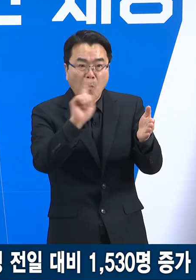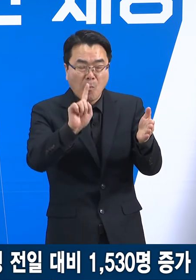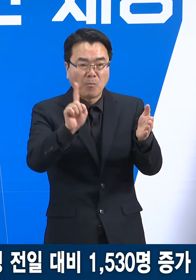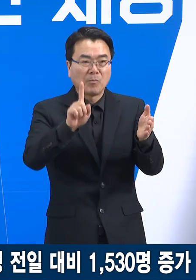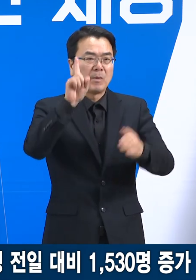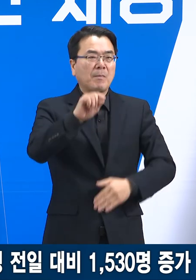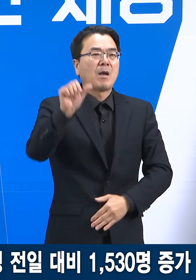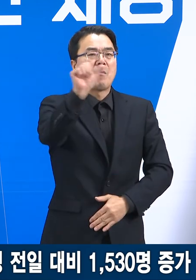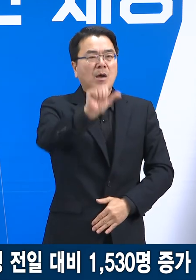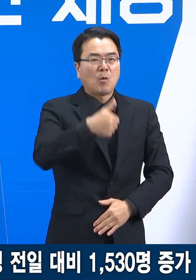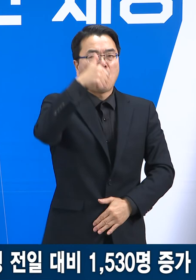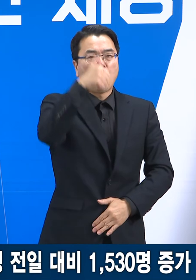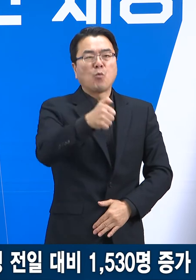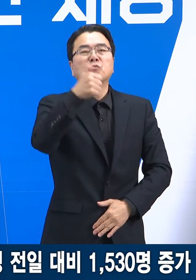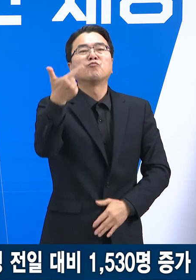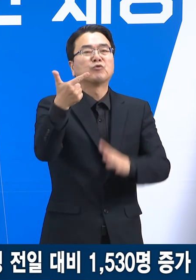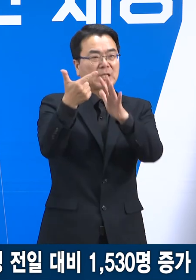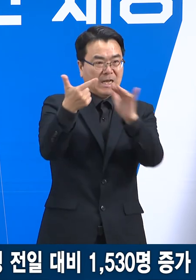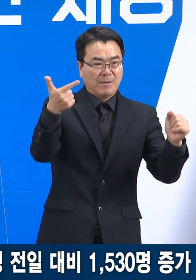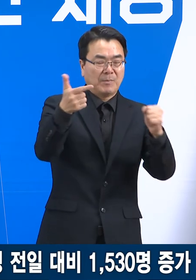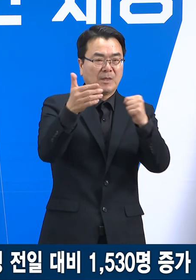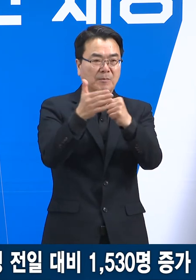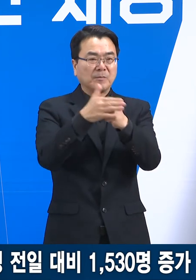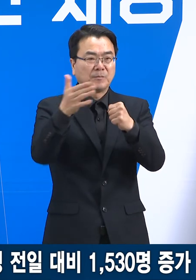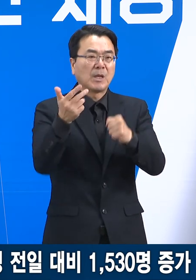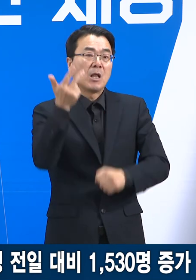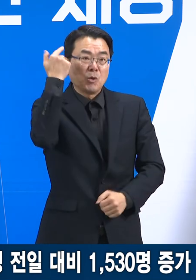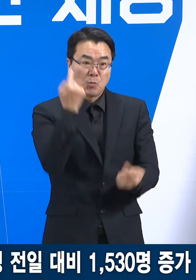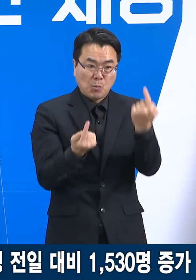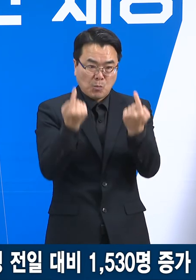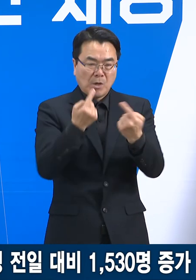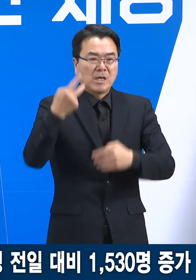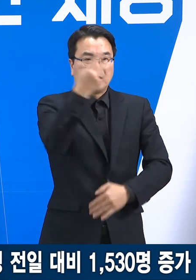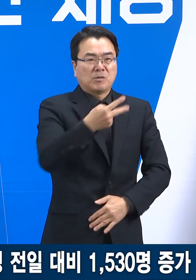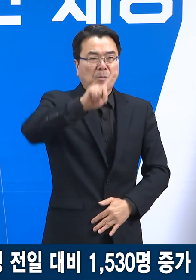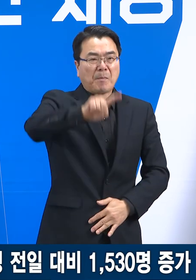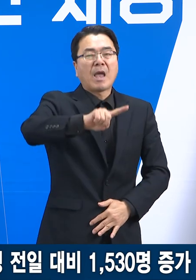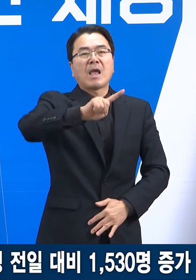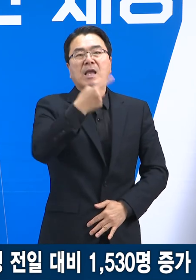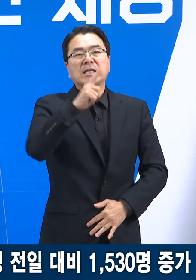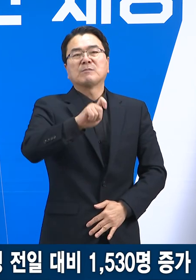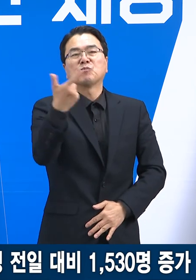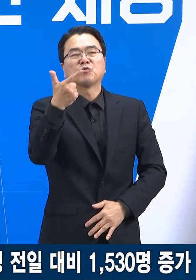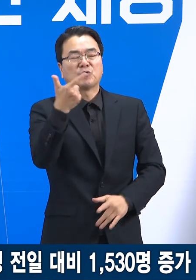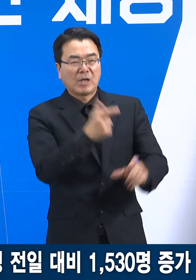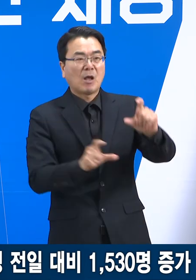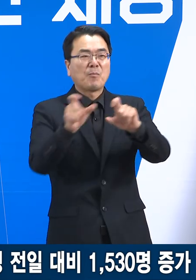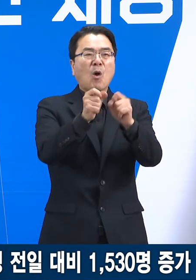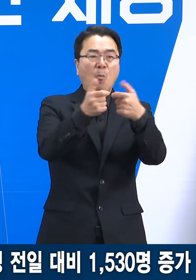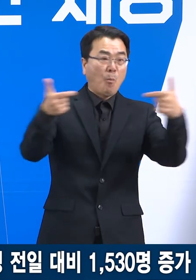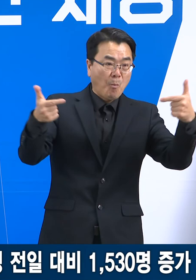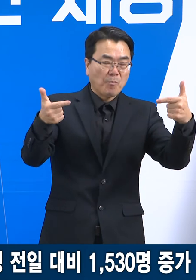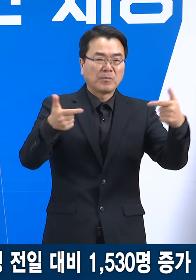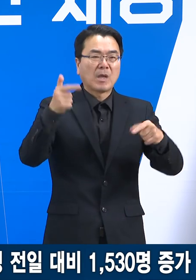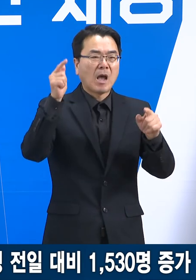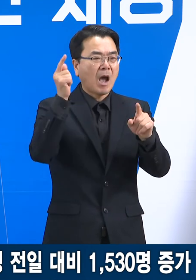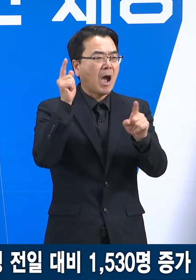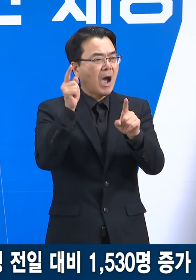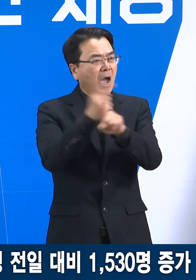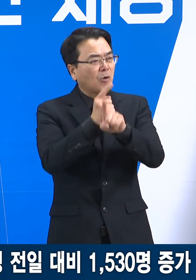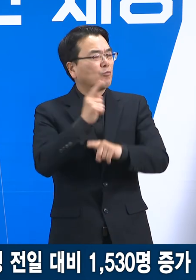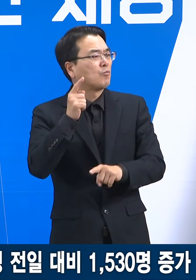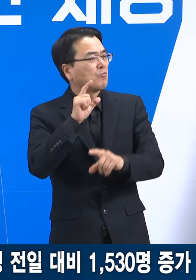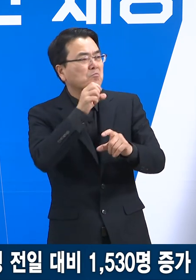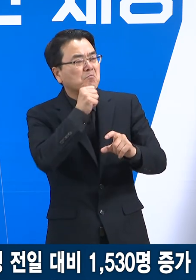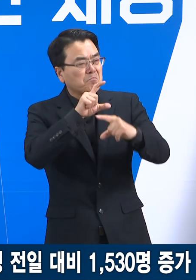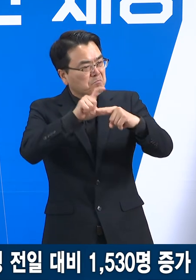1만 556명으로 전주 대비 2116명 증가하였으며 하루 평균 확진자는